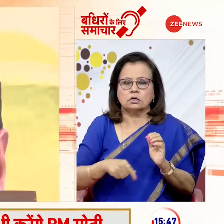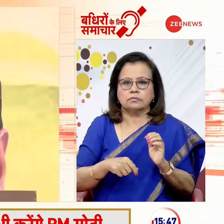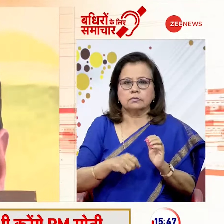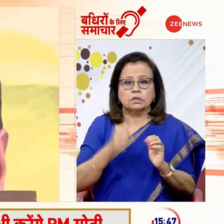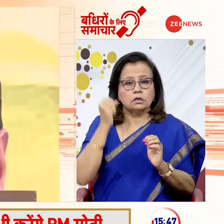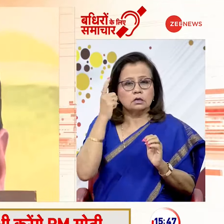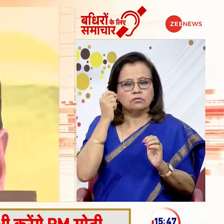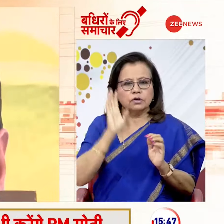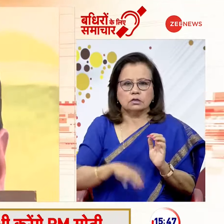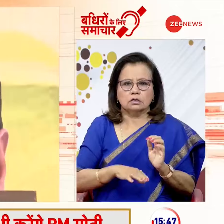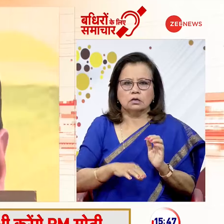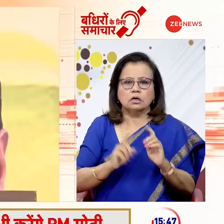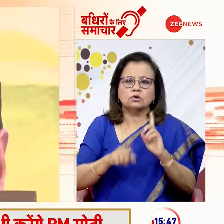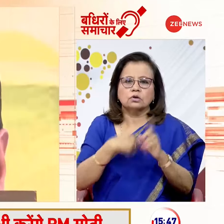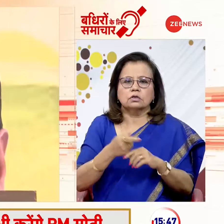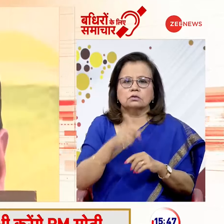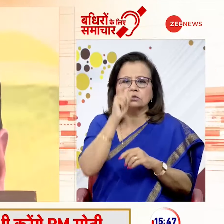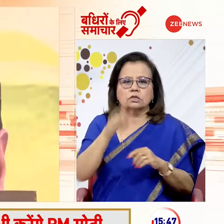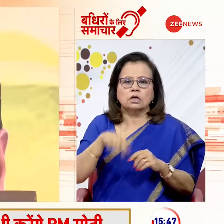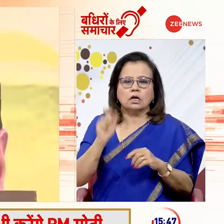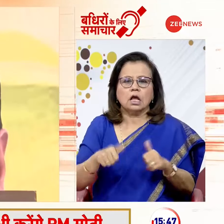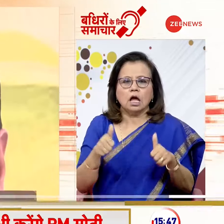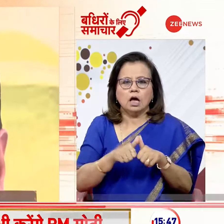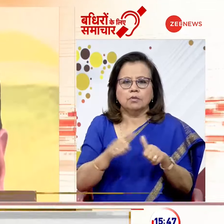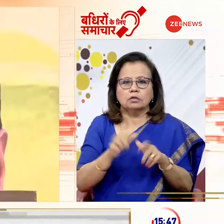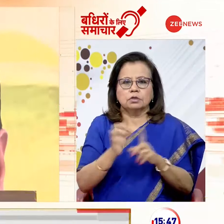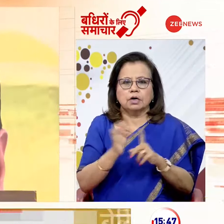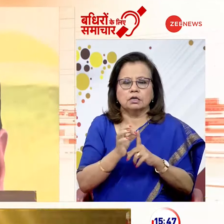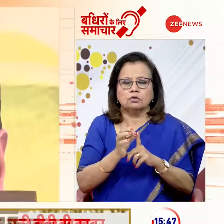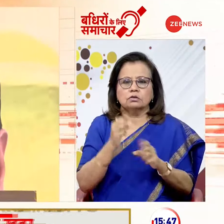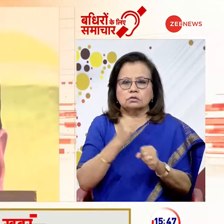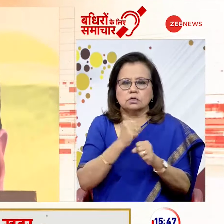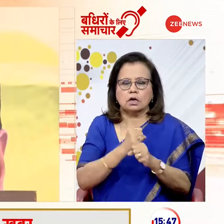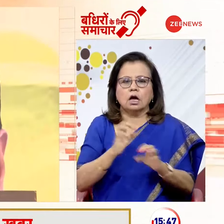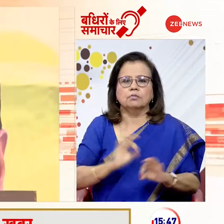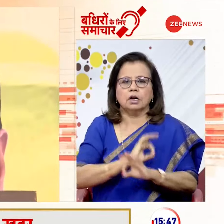नफरत करती है क्योंकि जनता ने आम आदमी पार्टी की सरकार बनवाई